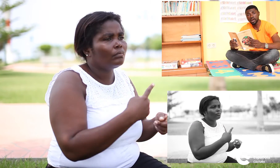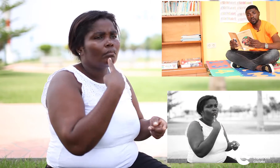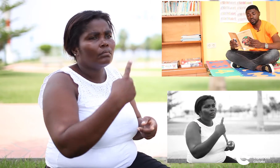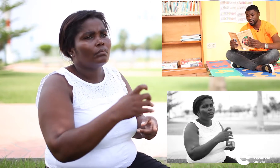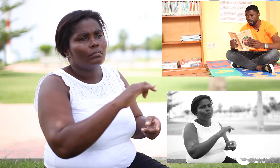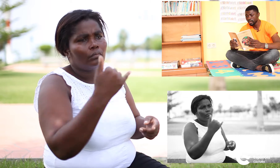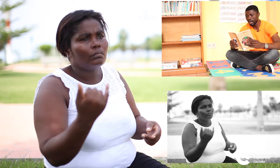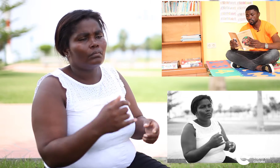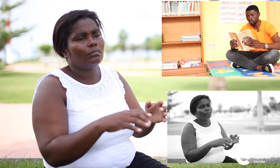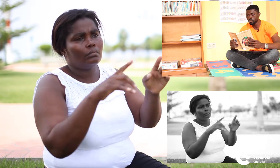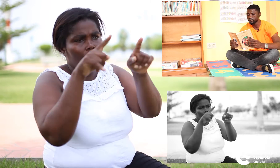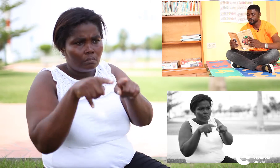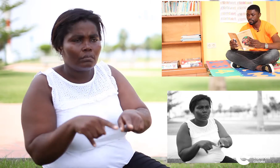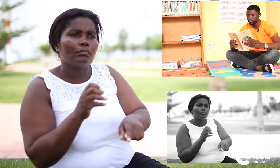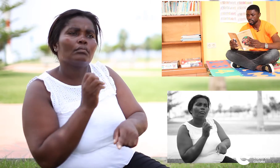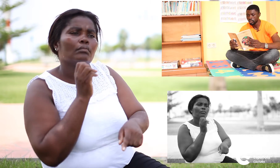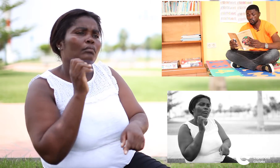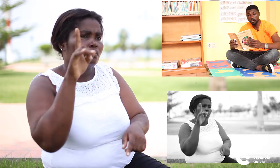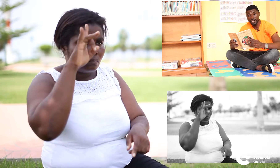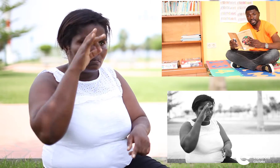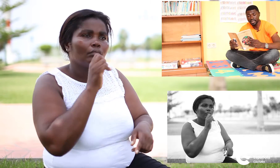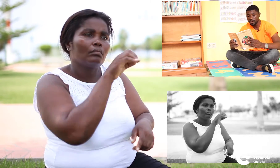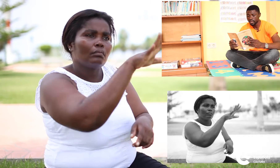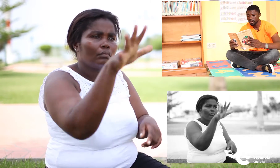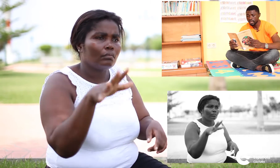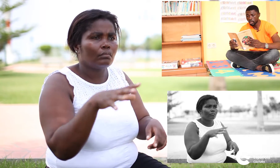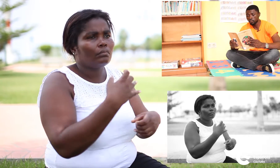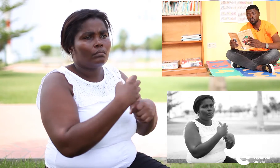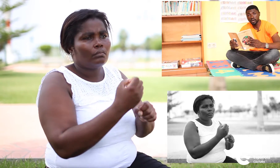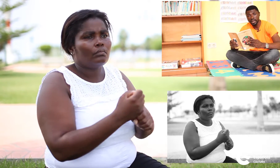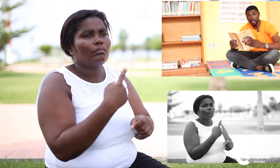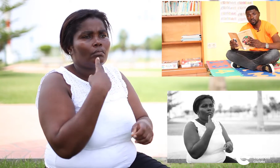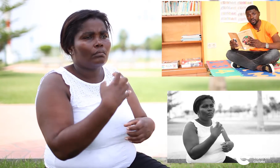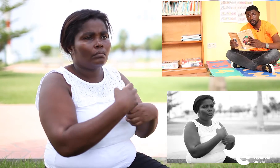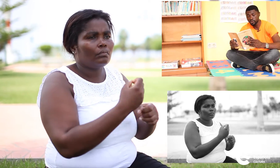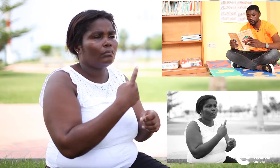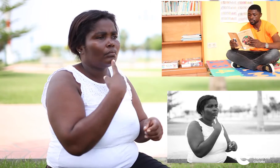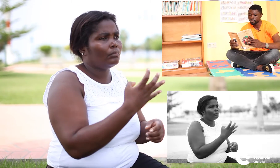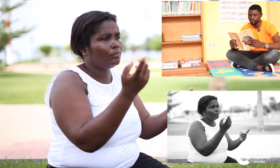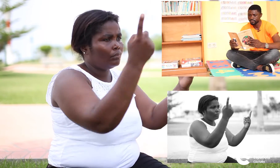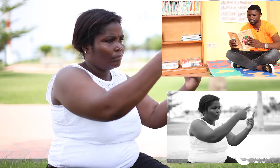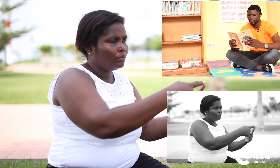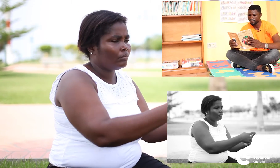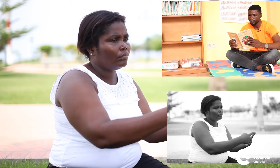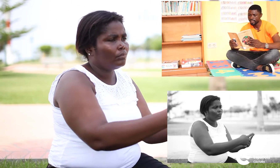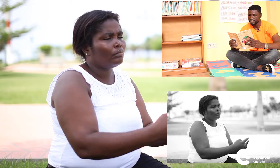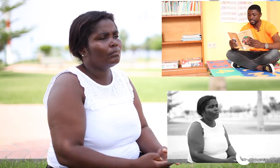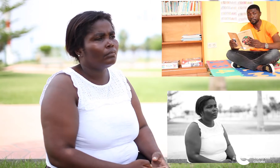acudir al brujo. No fuera a ser que lo provocara un demonio. Sin